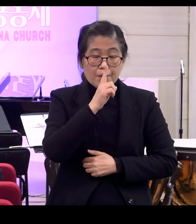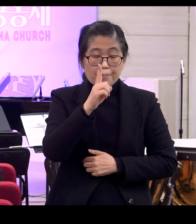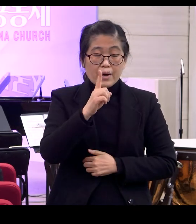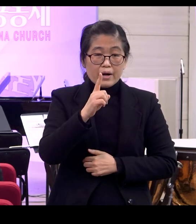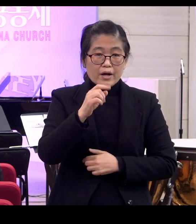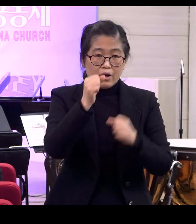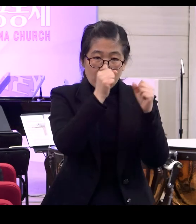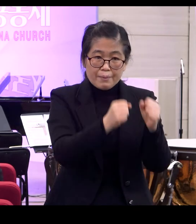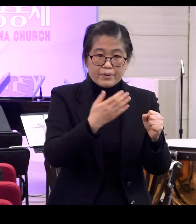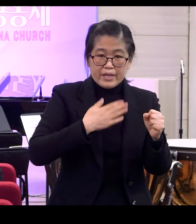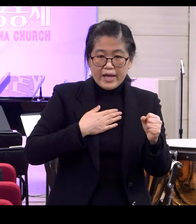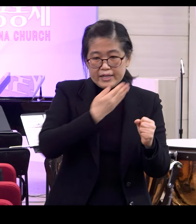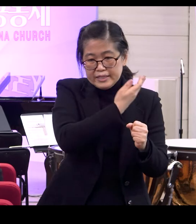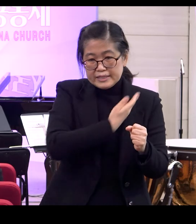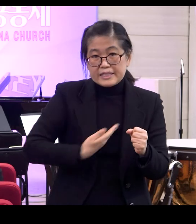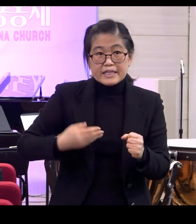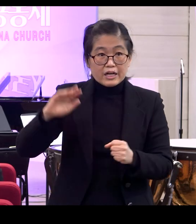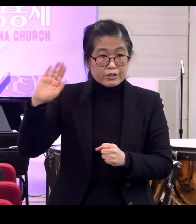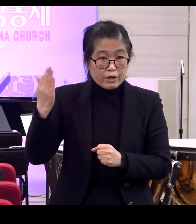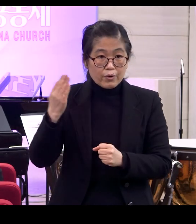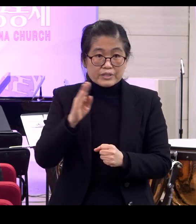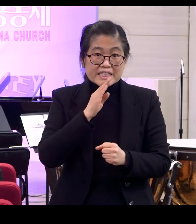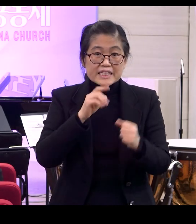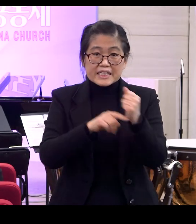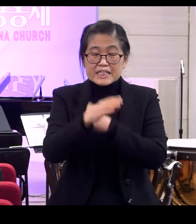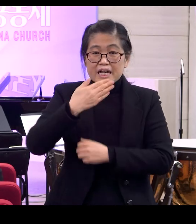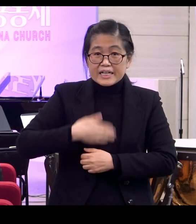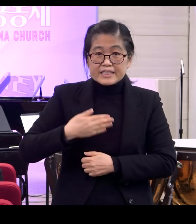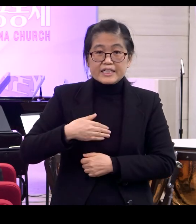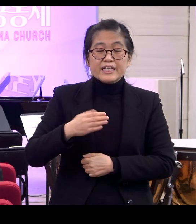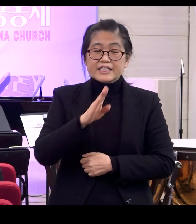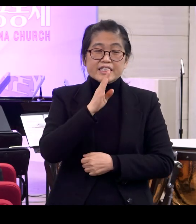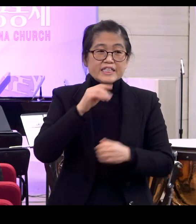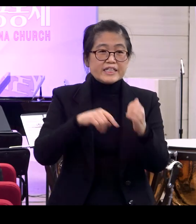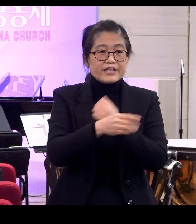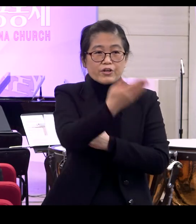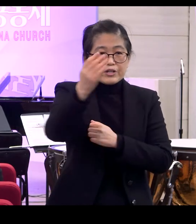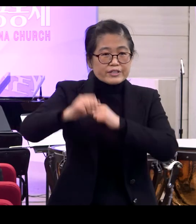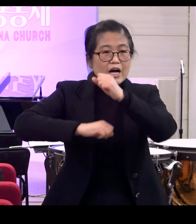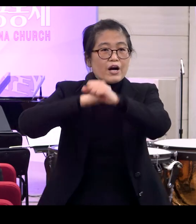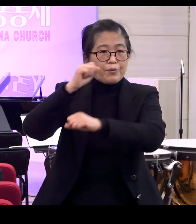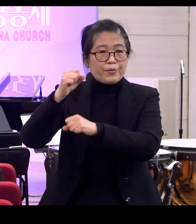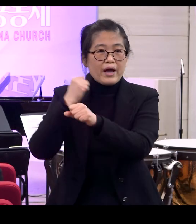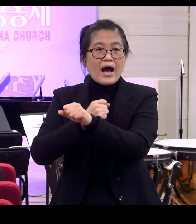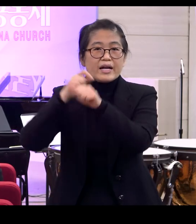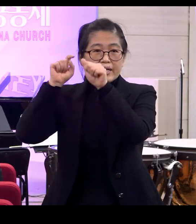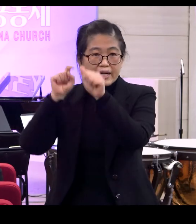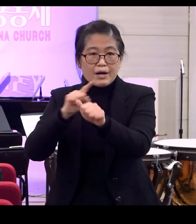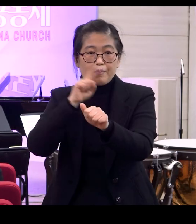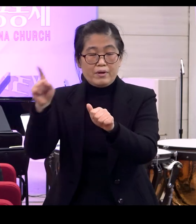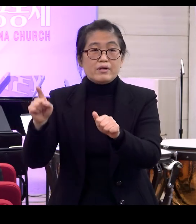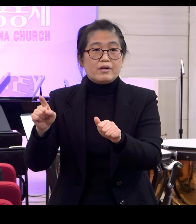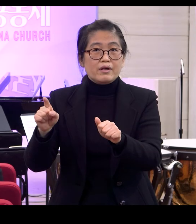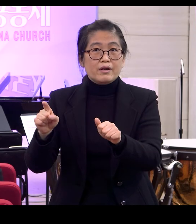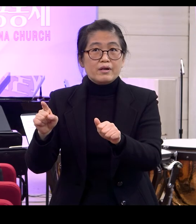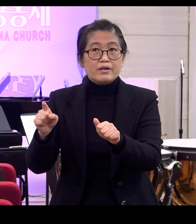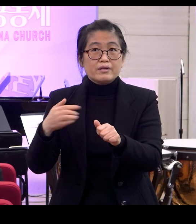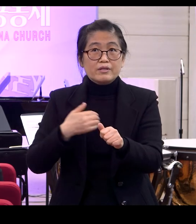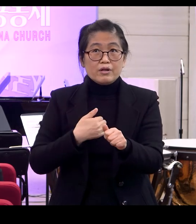참으로 내 제자가 되고 진리를 알지니 진리가 너희를 자유롭게 하리라 라고 말씀하신 거예요 저는 솔직히